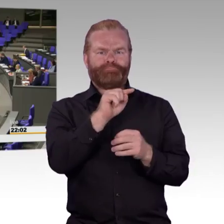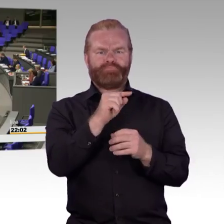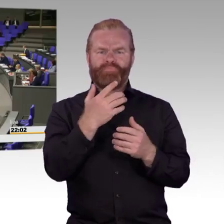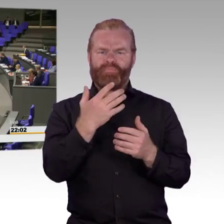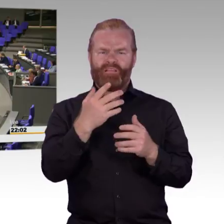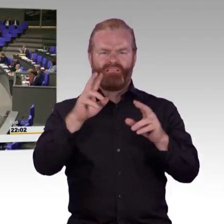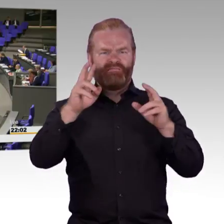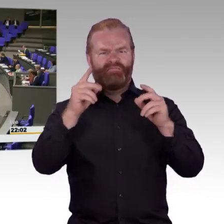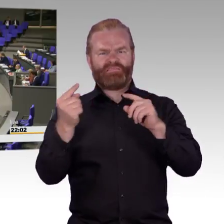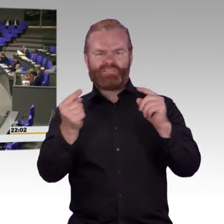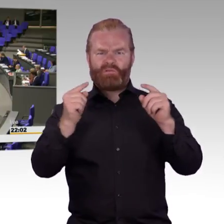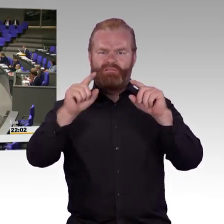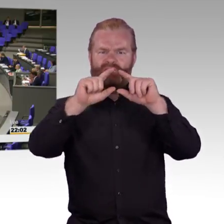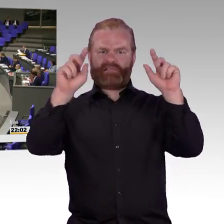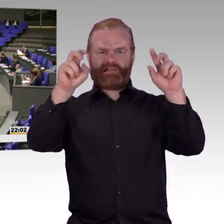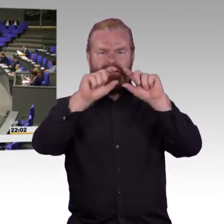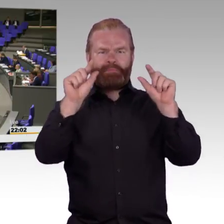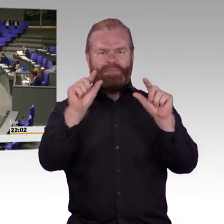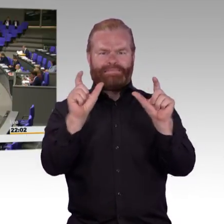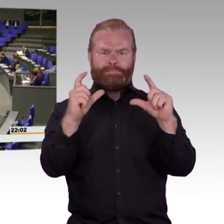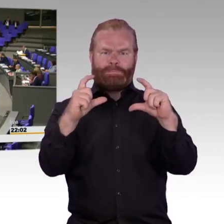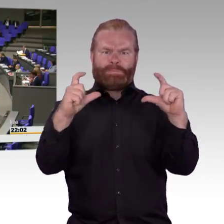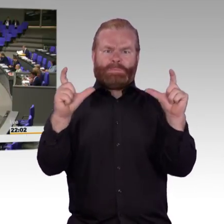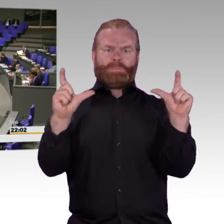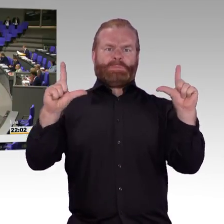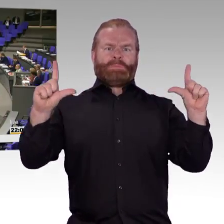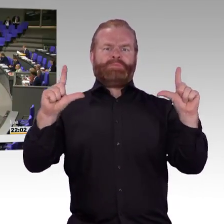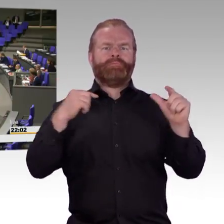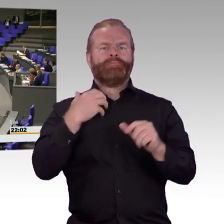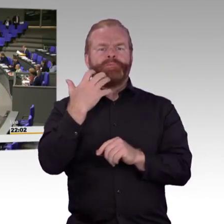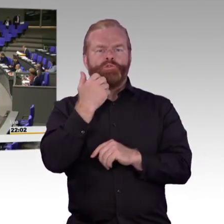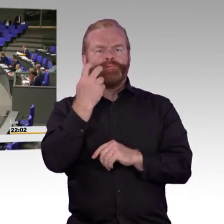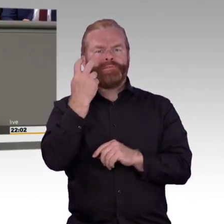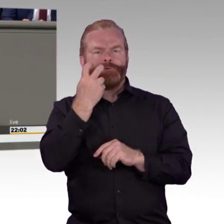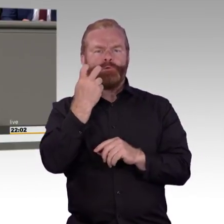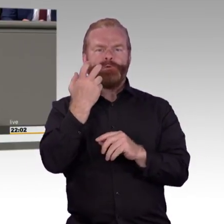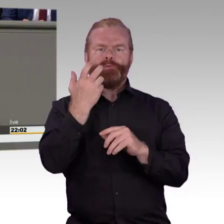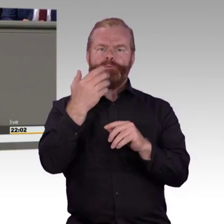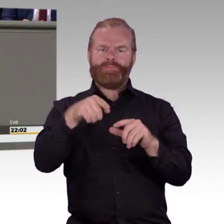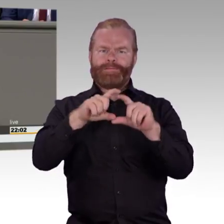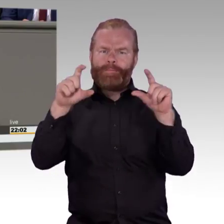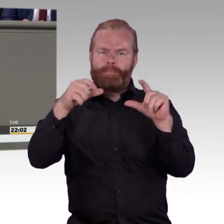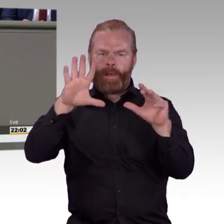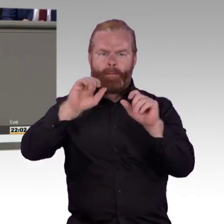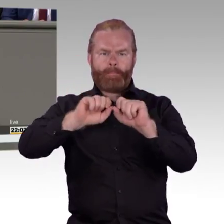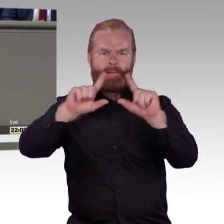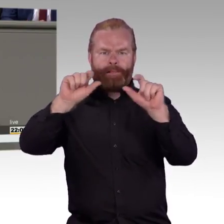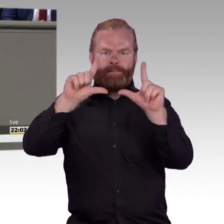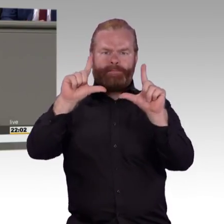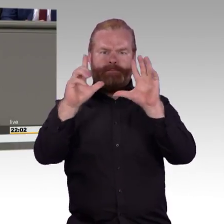danke. Dankeschön. Das ist nett. So, will ich versuchen, das Thema etwas zu illustrieren und deutlich